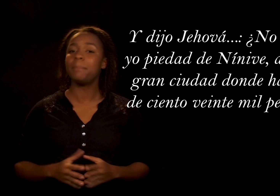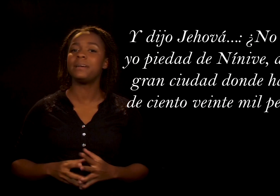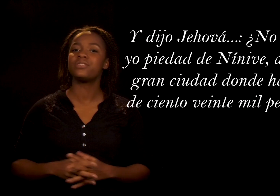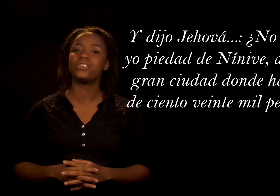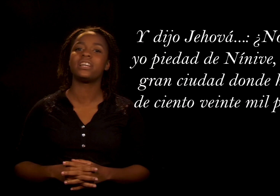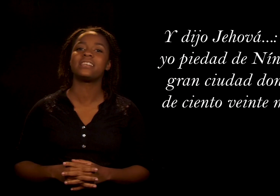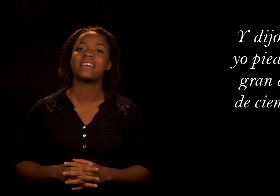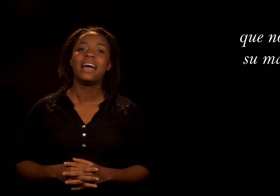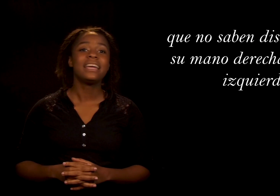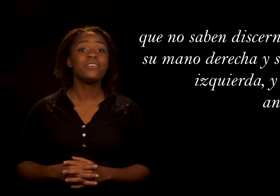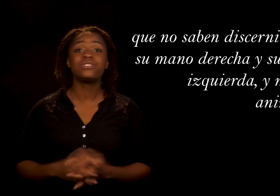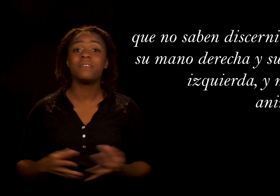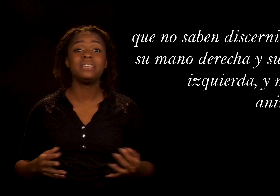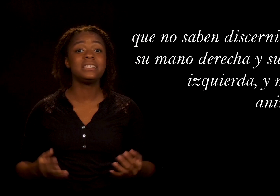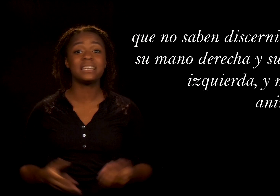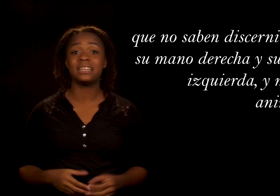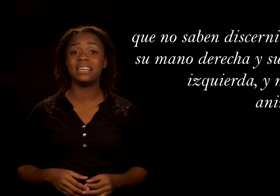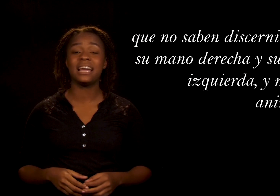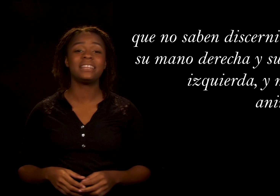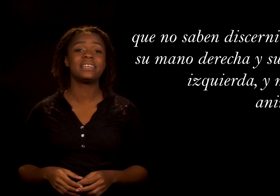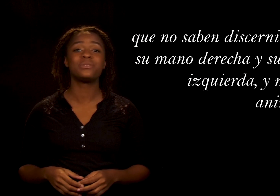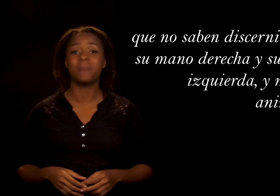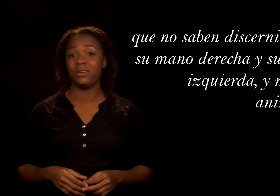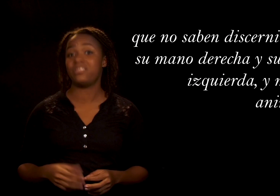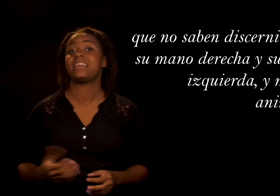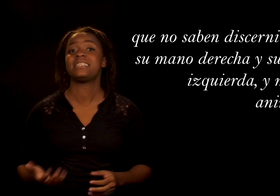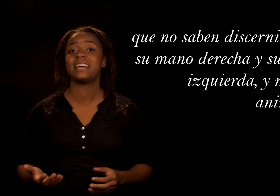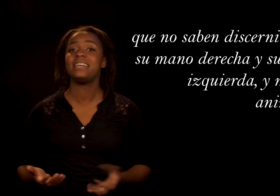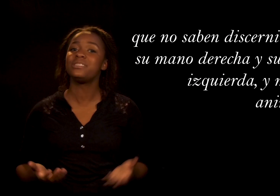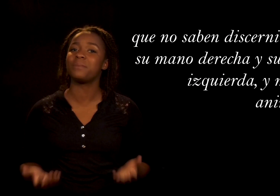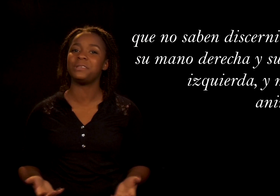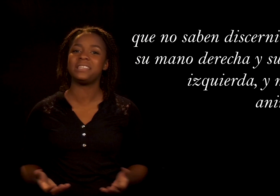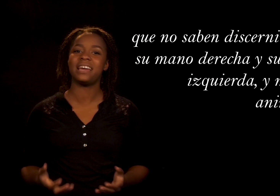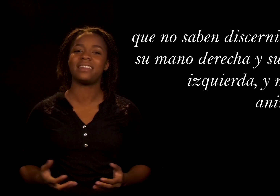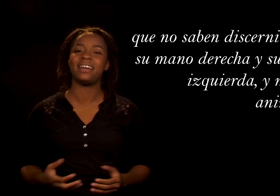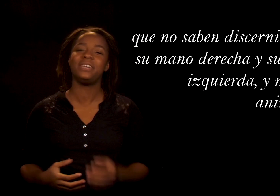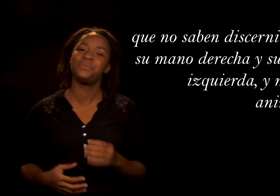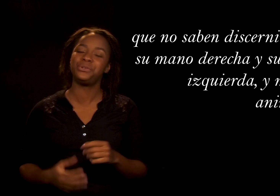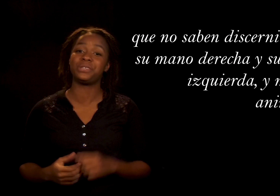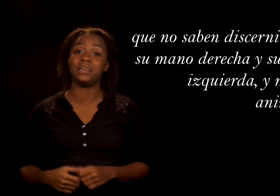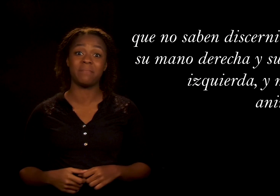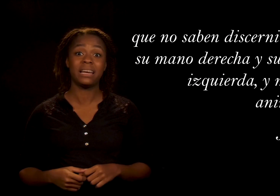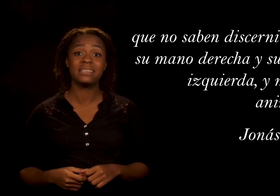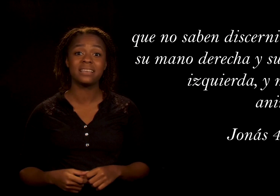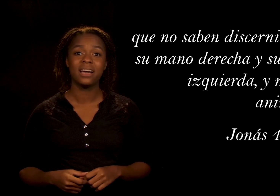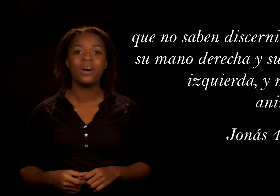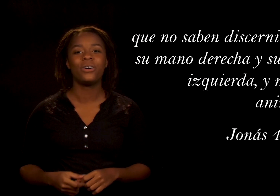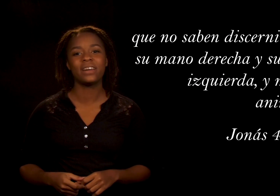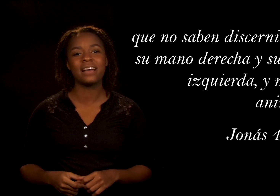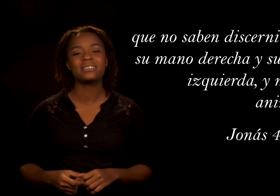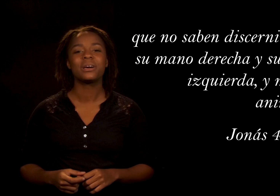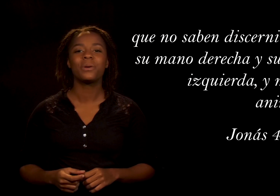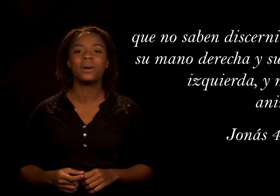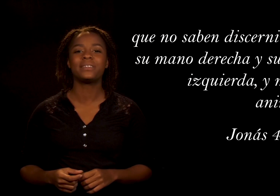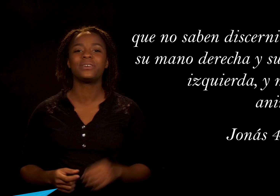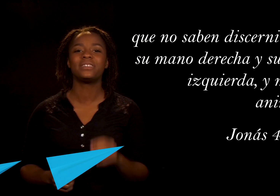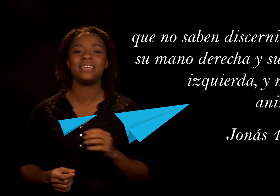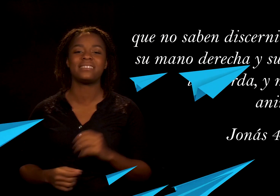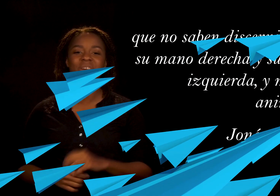personas Que no saben discernir entre su mano derecha y su mano izquierda y muchos animales Jonás 4, 10 y